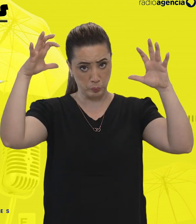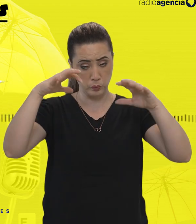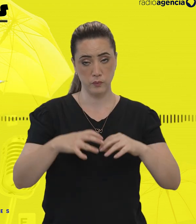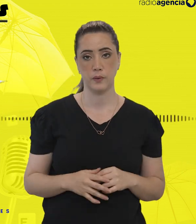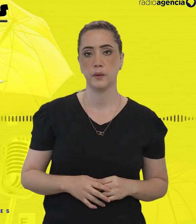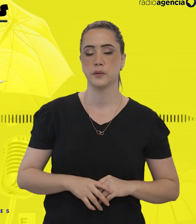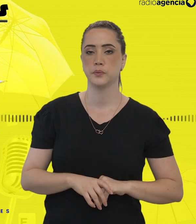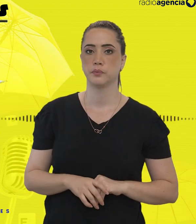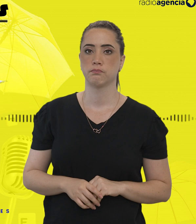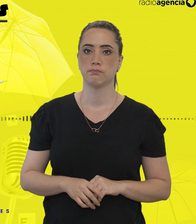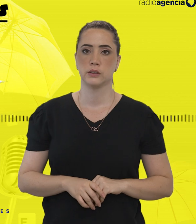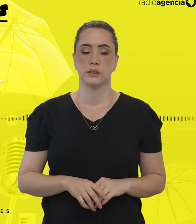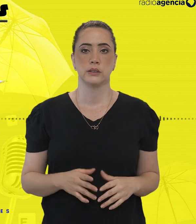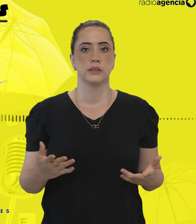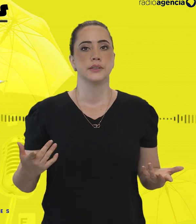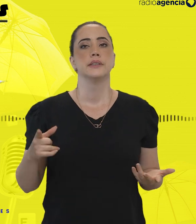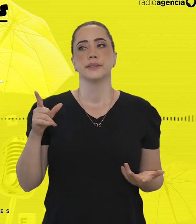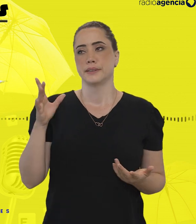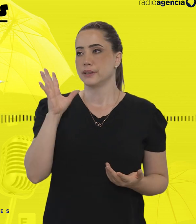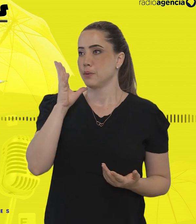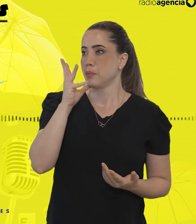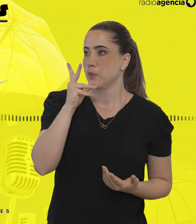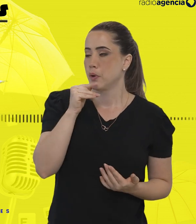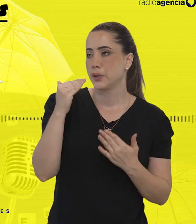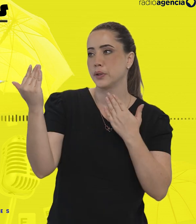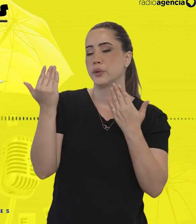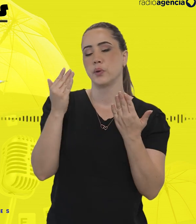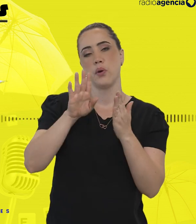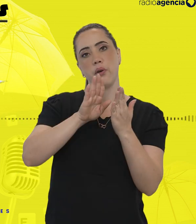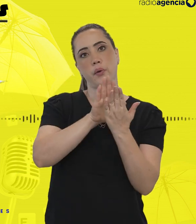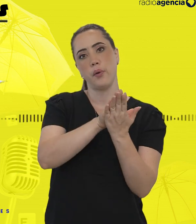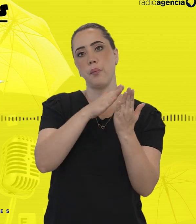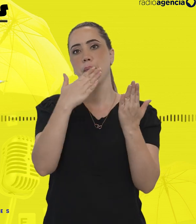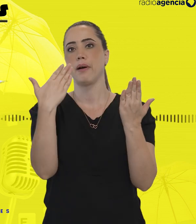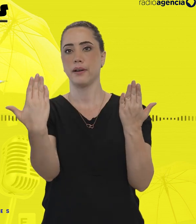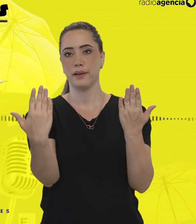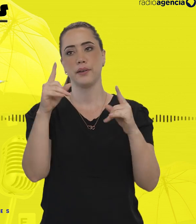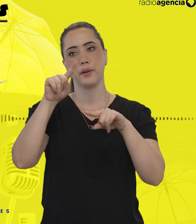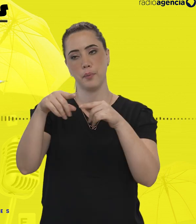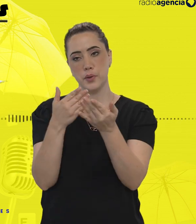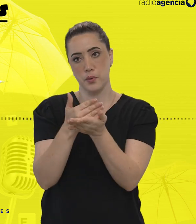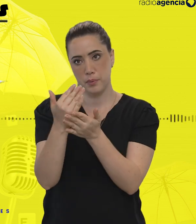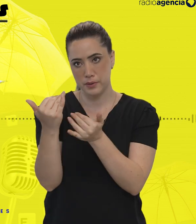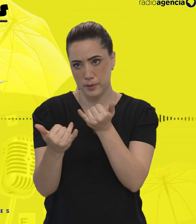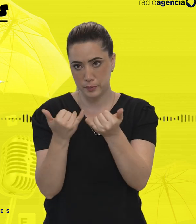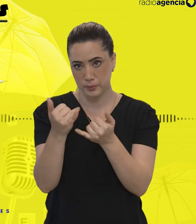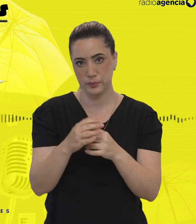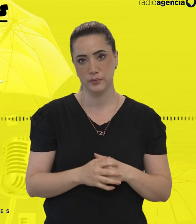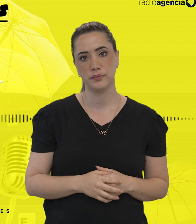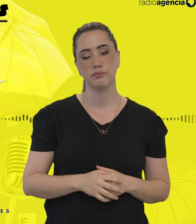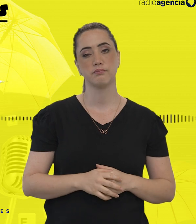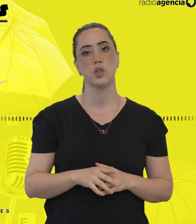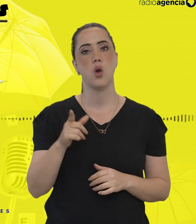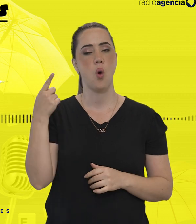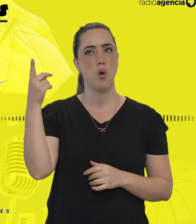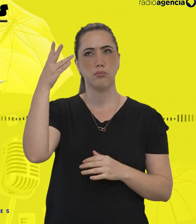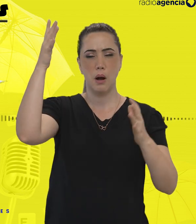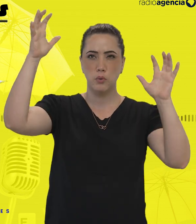Tava demorando para o Leir resolver fazer alguma analogia no roteiro, né? Daqui a pouco começa com as brincadeirinhas. Tom que parece ter de chuva.